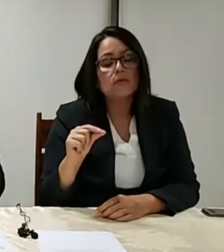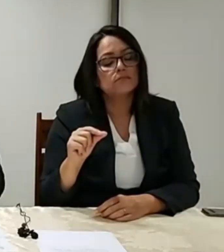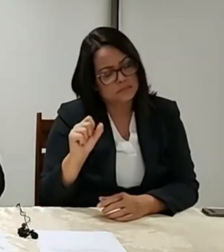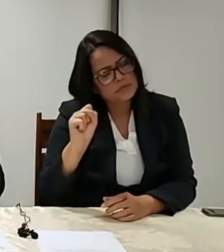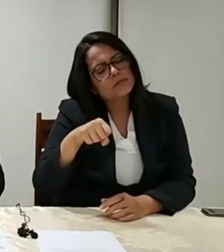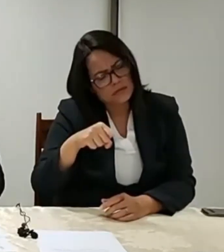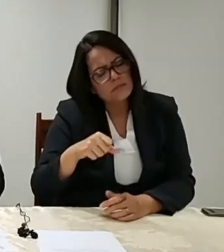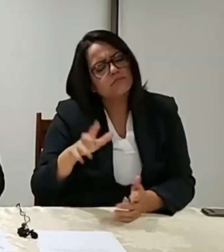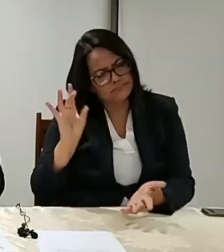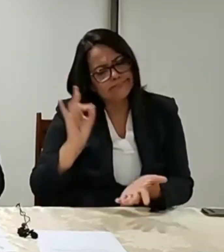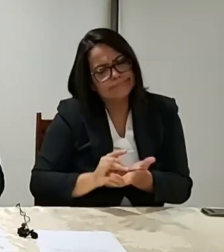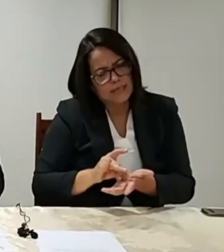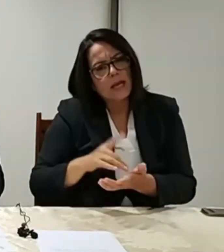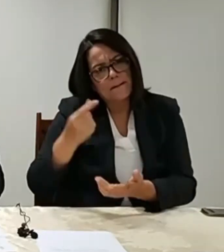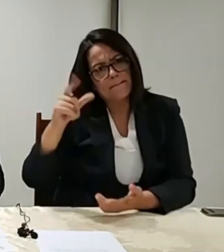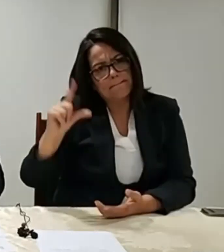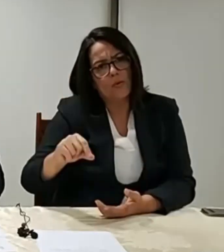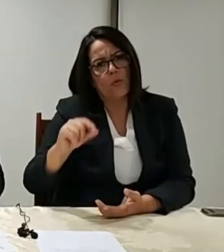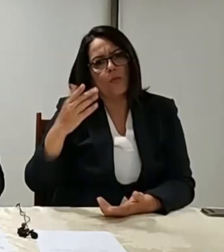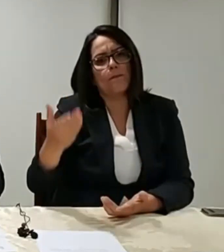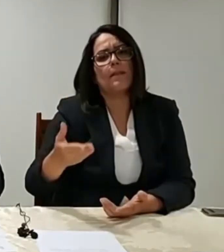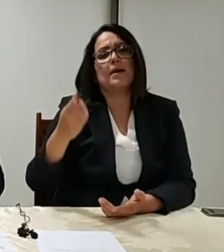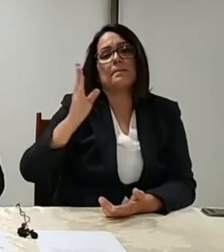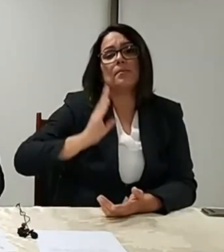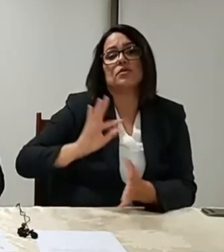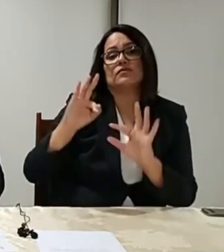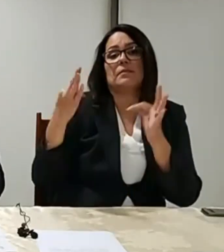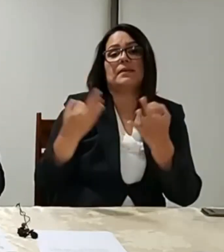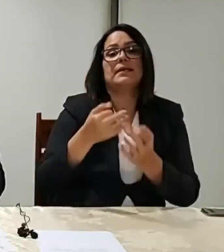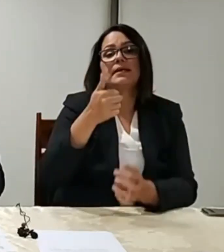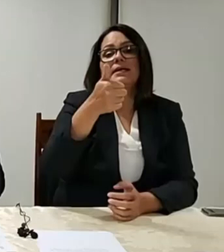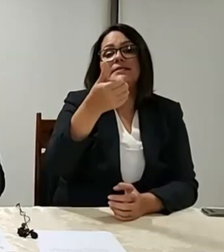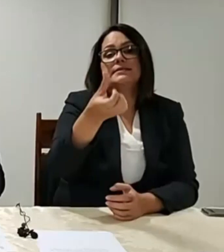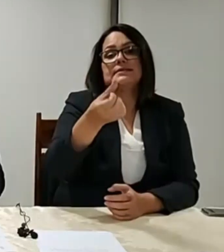reconhece. Mas o Bolsa Família, se não me engano, são 16 milhões de pessoas.